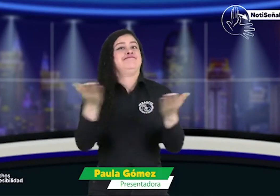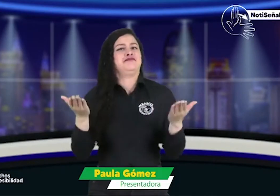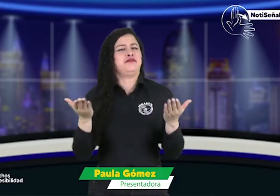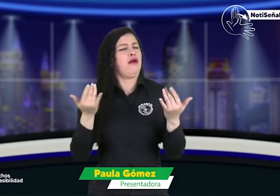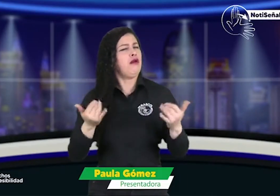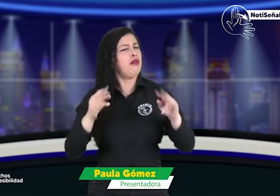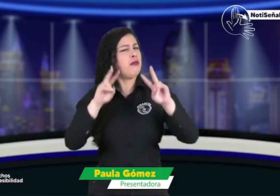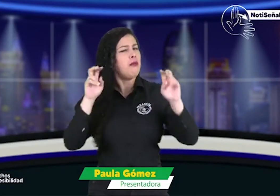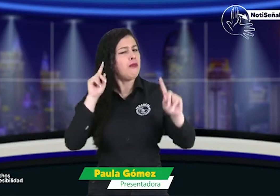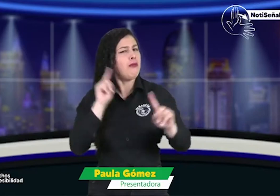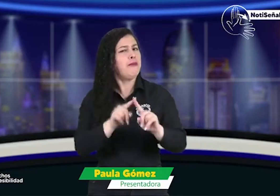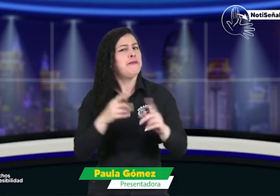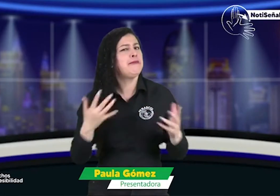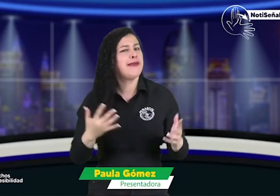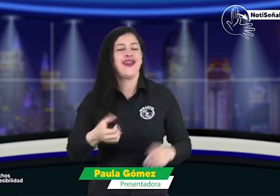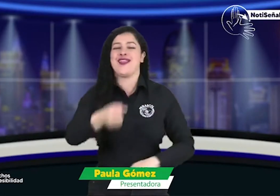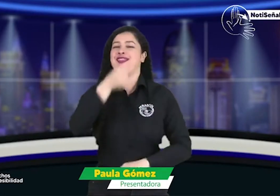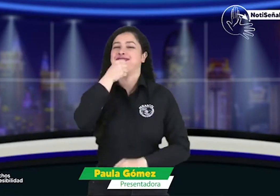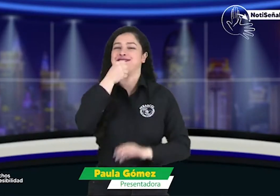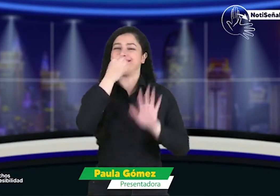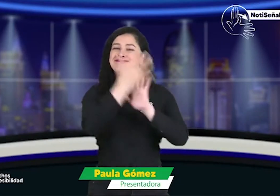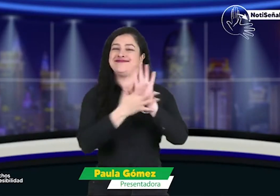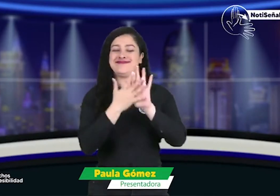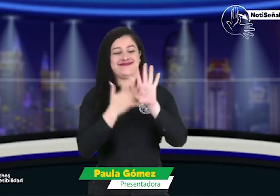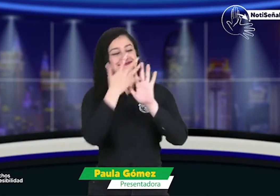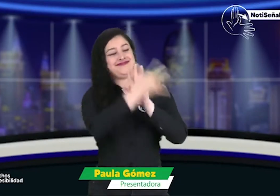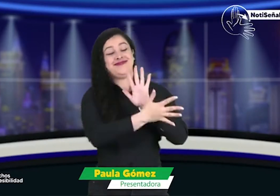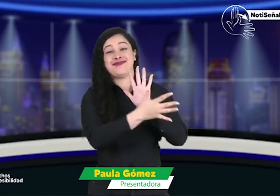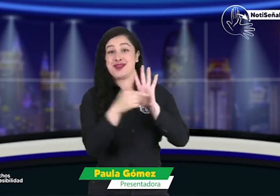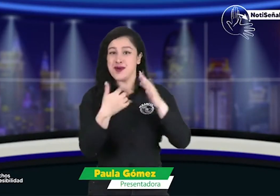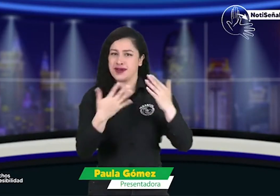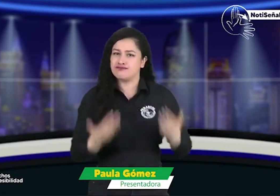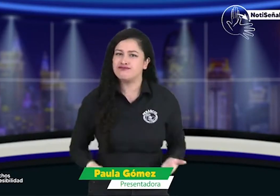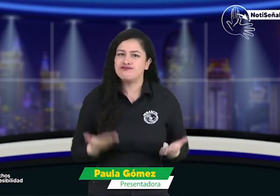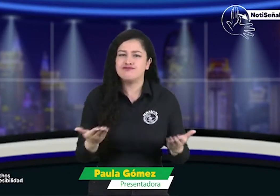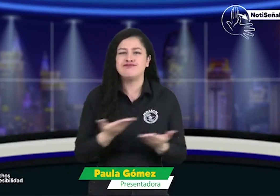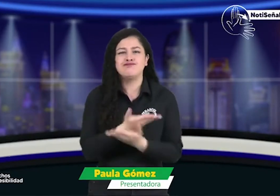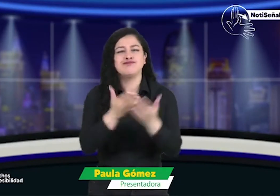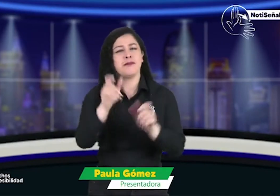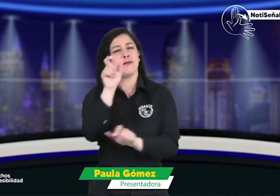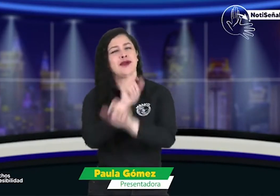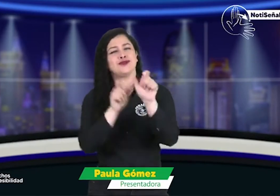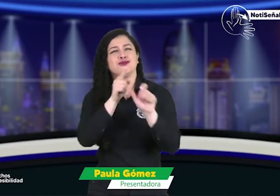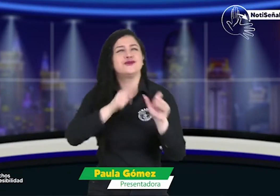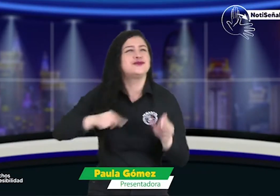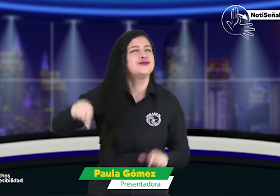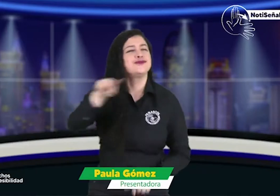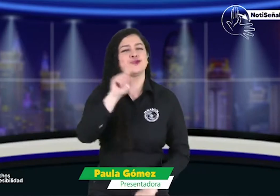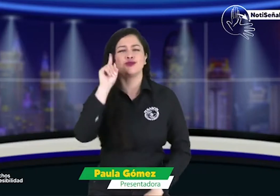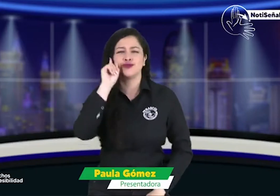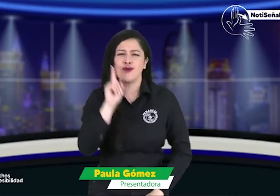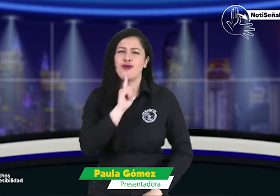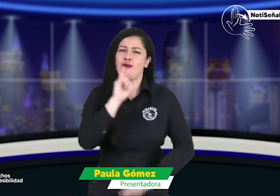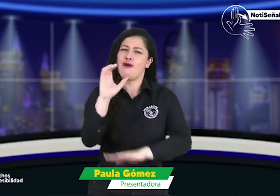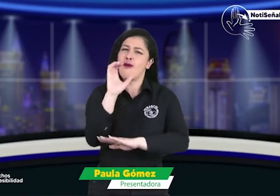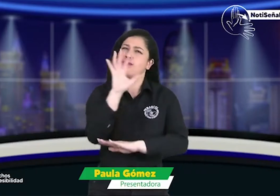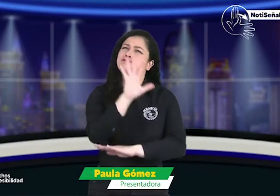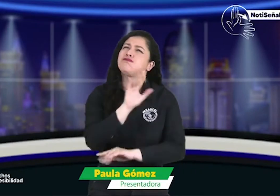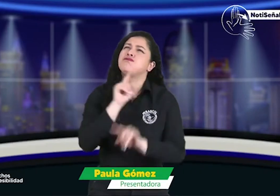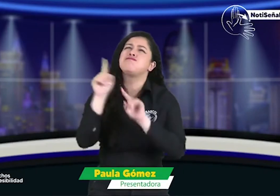Sordos de Colombia para ustedes nuestro objetivo en Noticeñales es poder contribuir a que